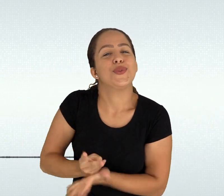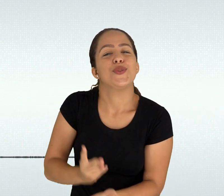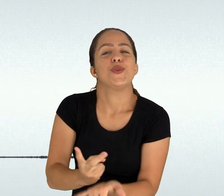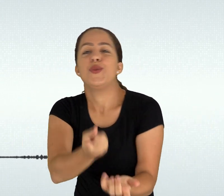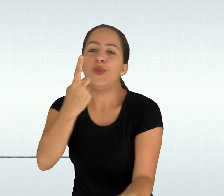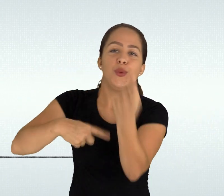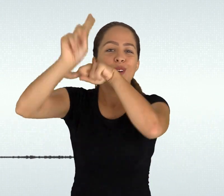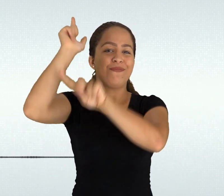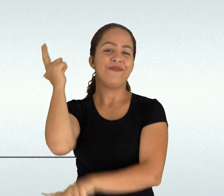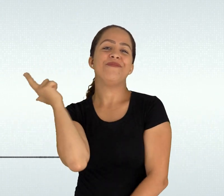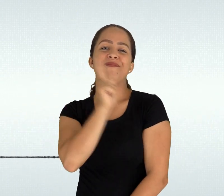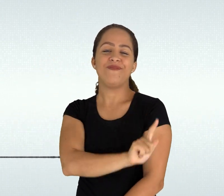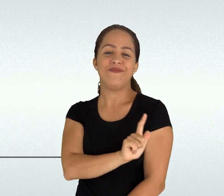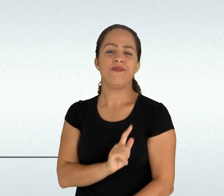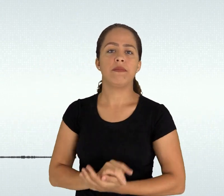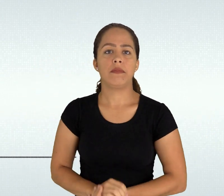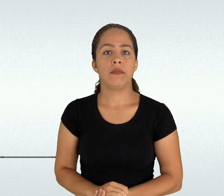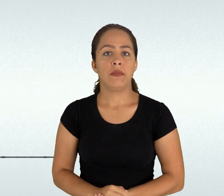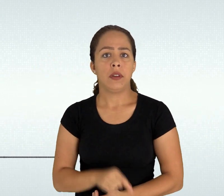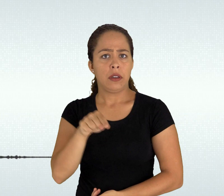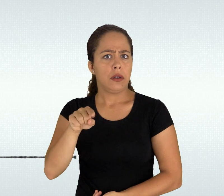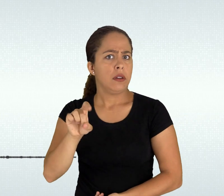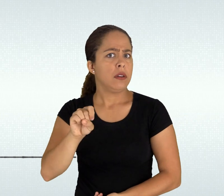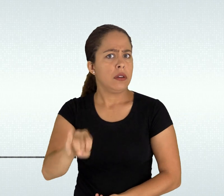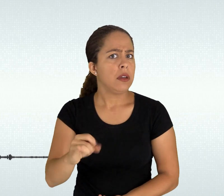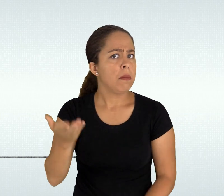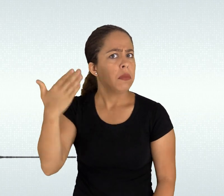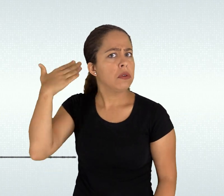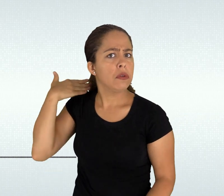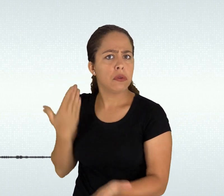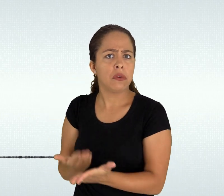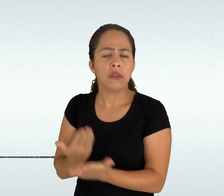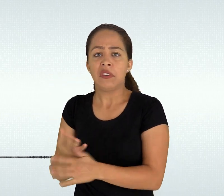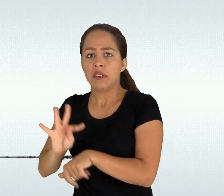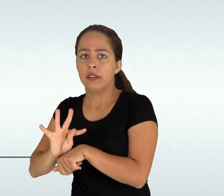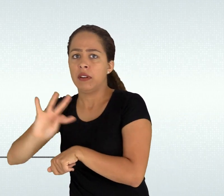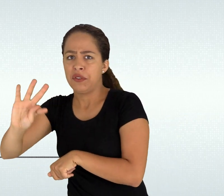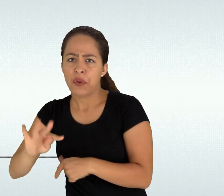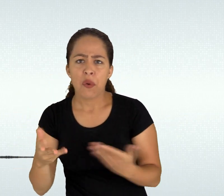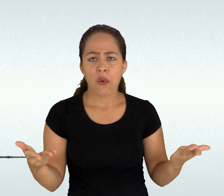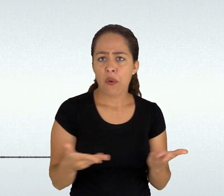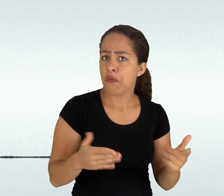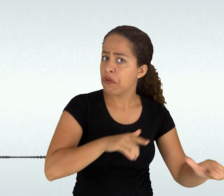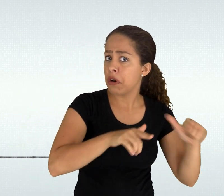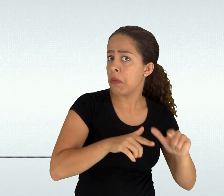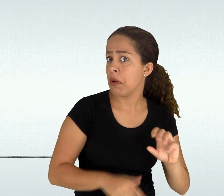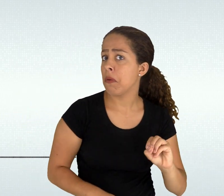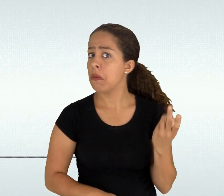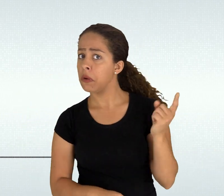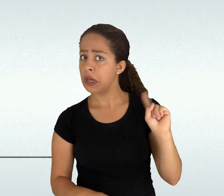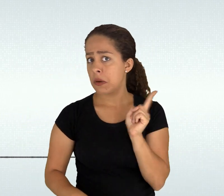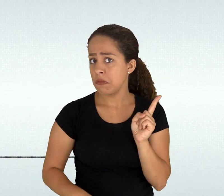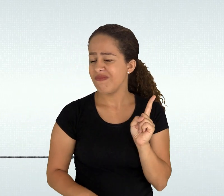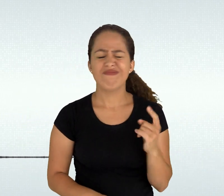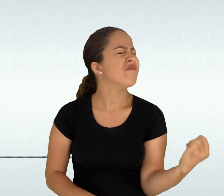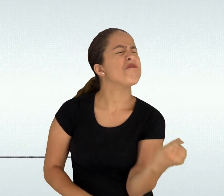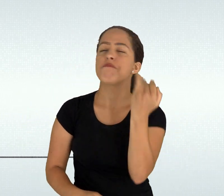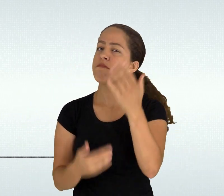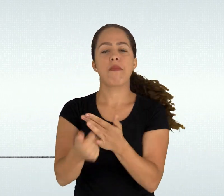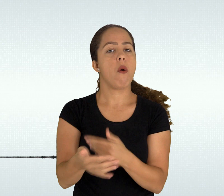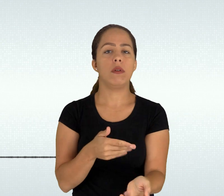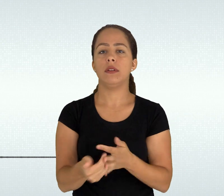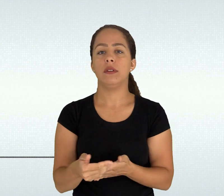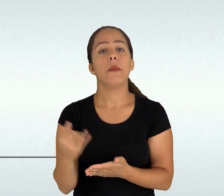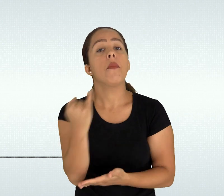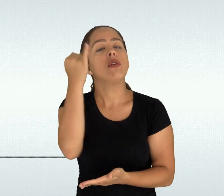após os estudos formais e competente para segui-los com sucesso exercendo ou não a profissão